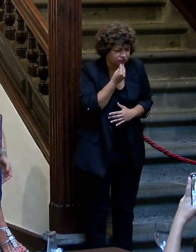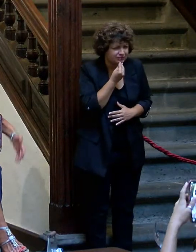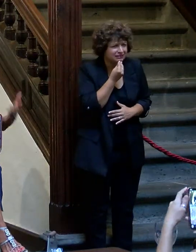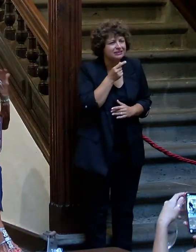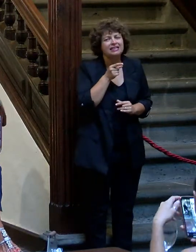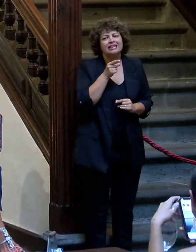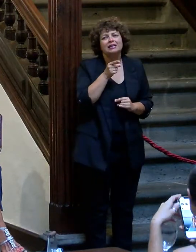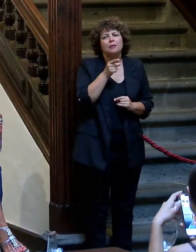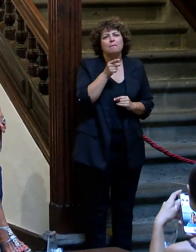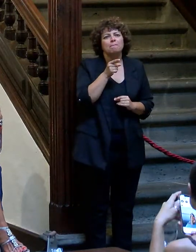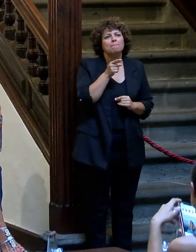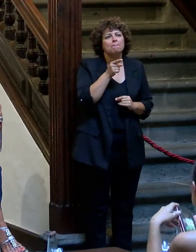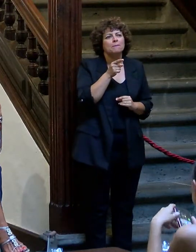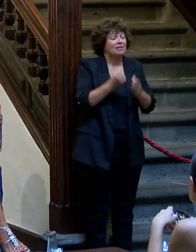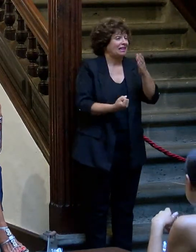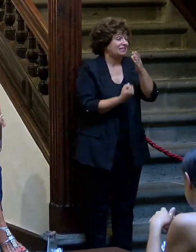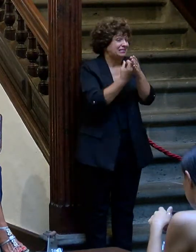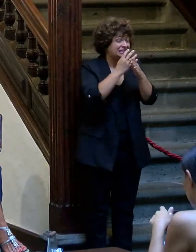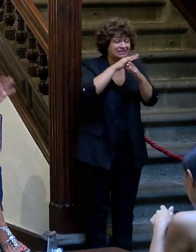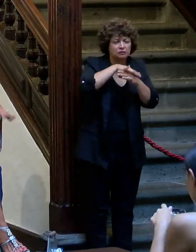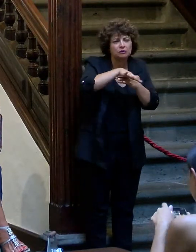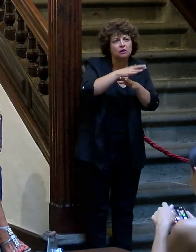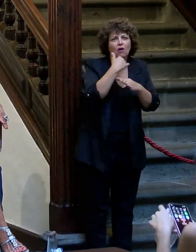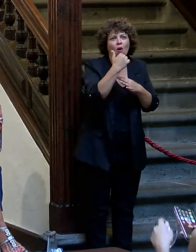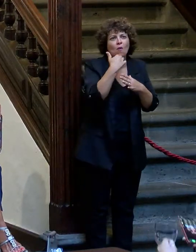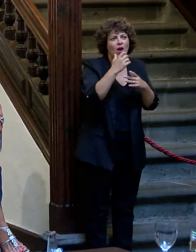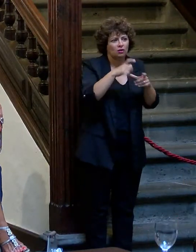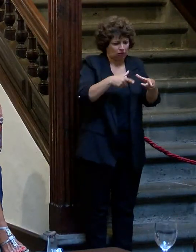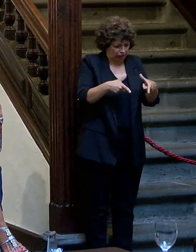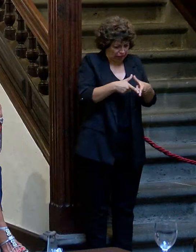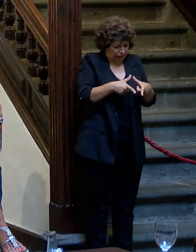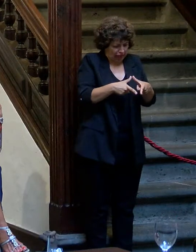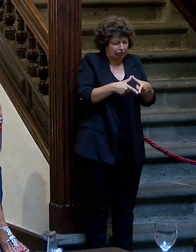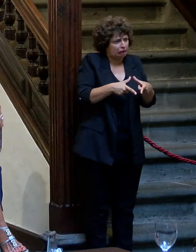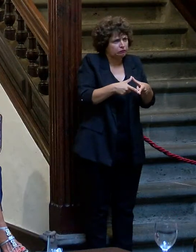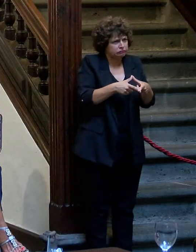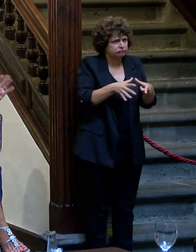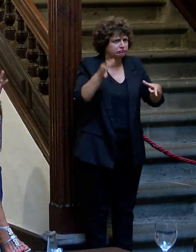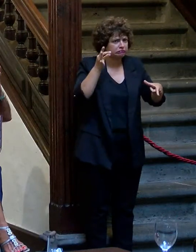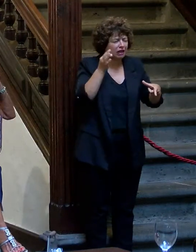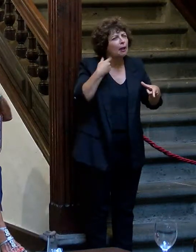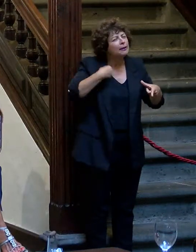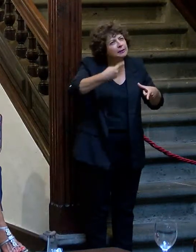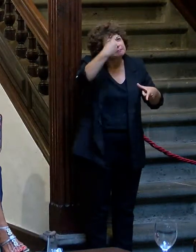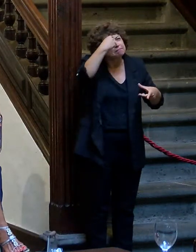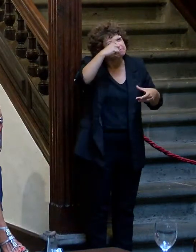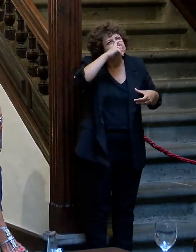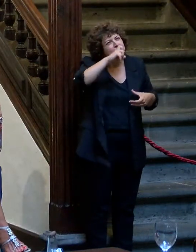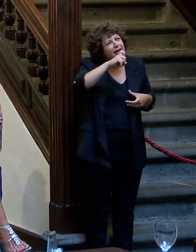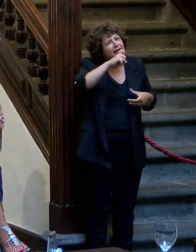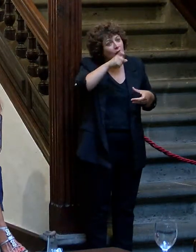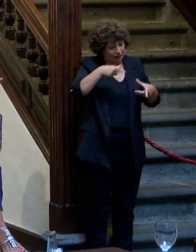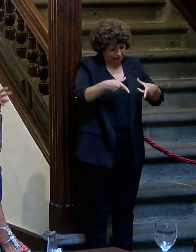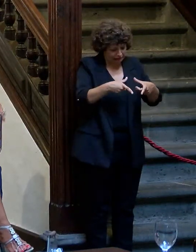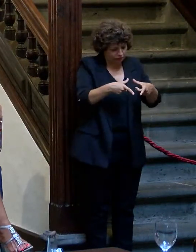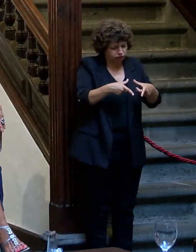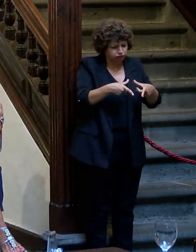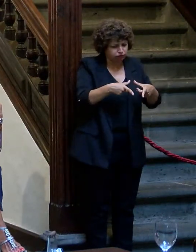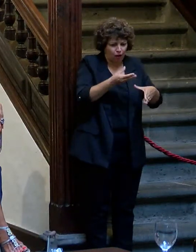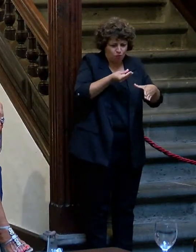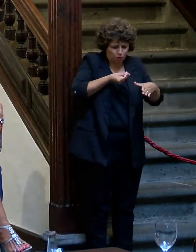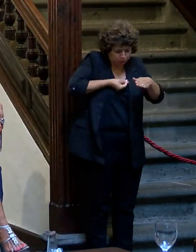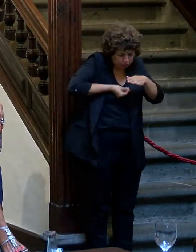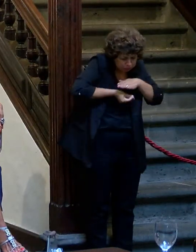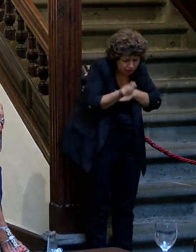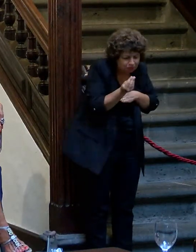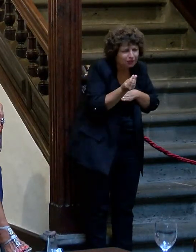eso que te digo que el volcán ha quedado como una especie de vagina gigante, me parece, me recuerda, me recordaba esa vagina a un parto y